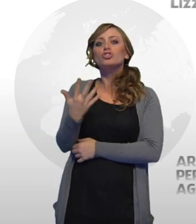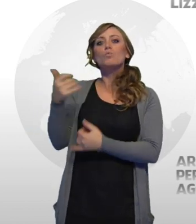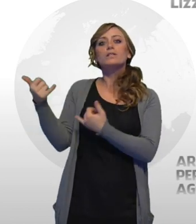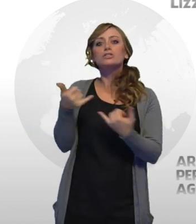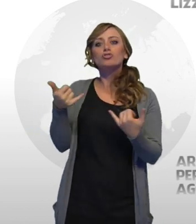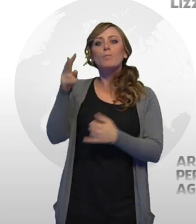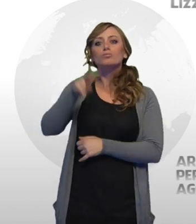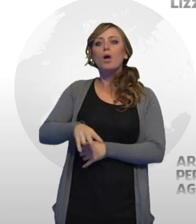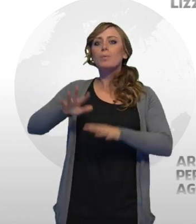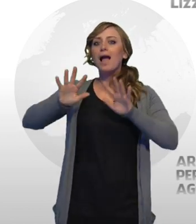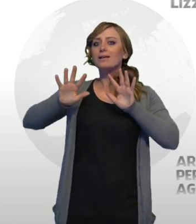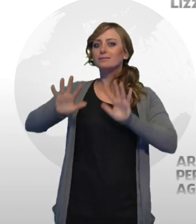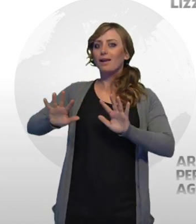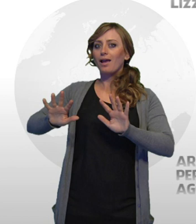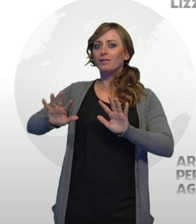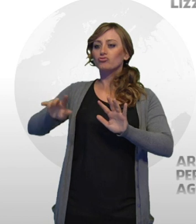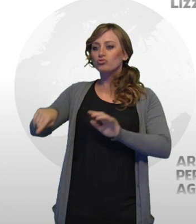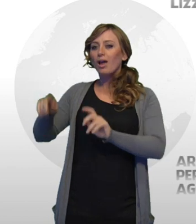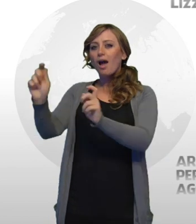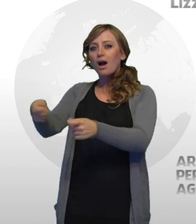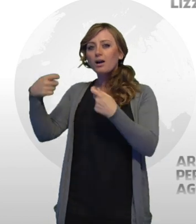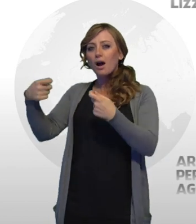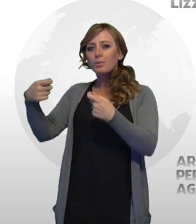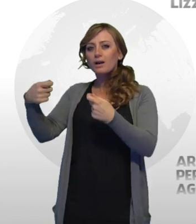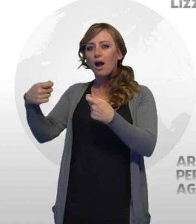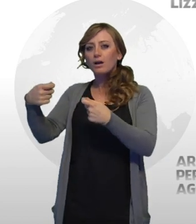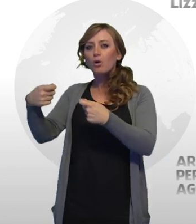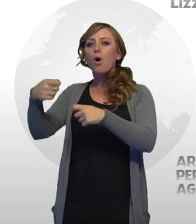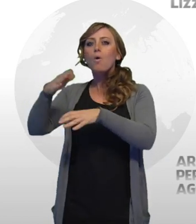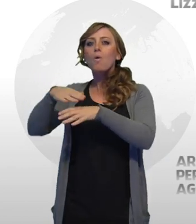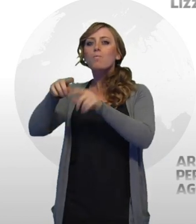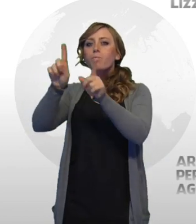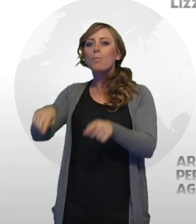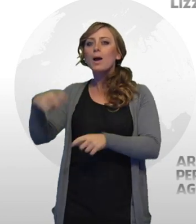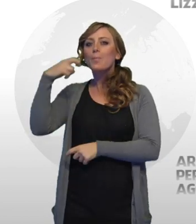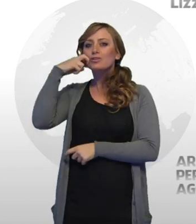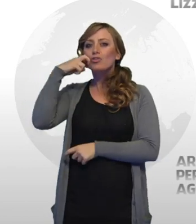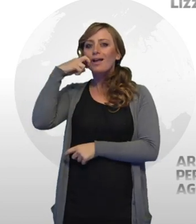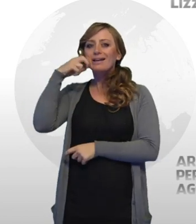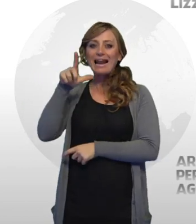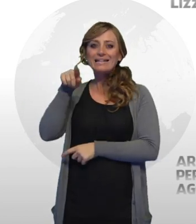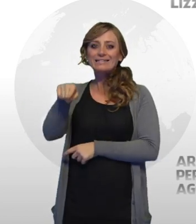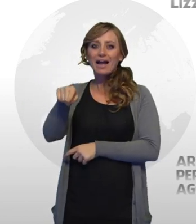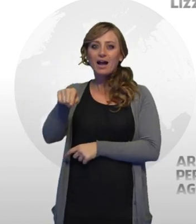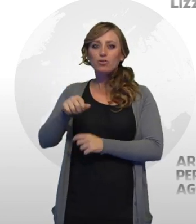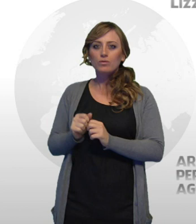nei confronti di un macellaio di Lizzano. Mentre il commerciante chiudeva la